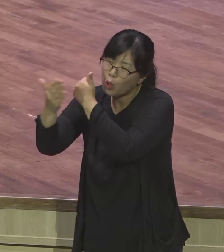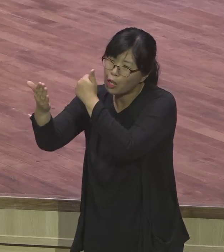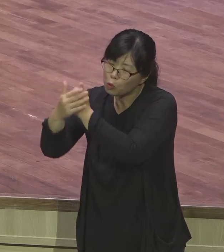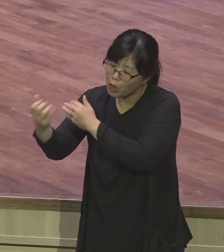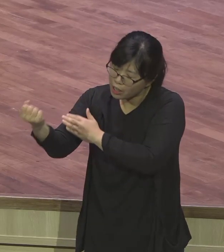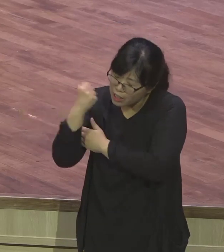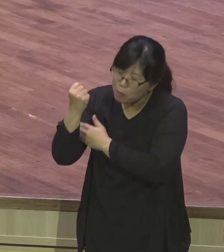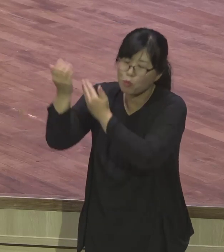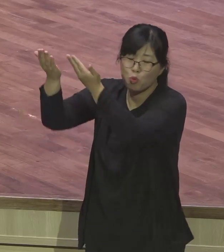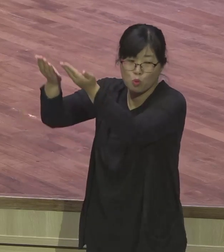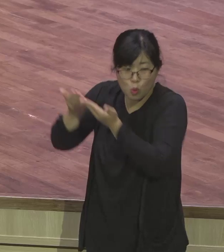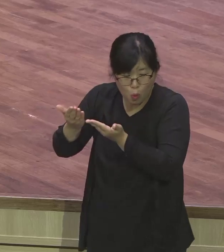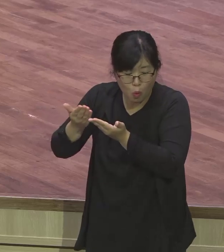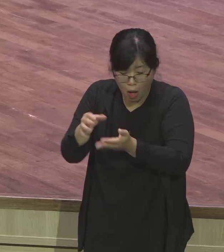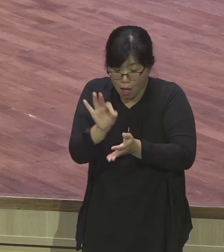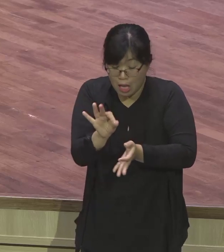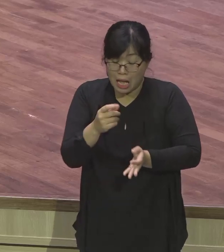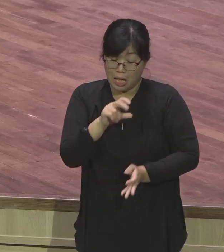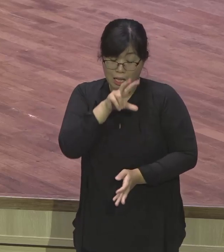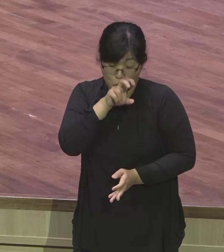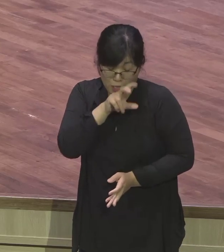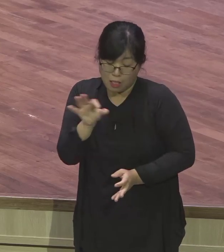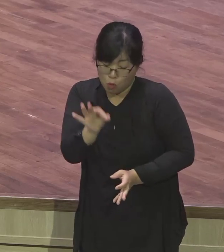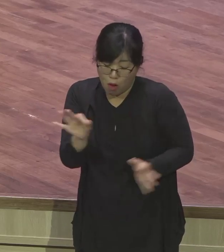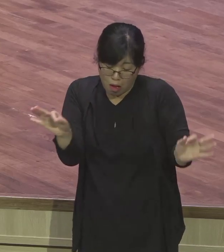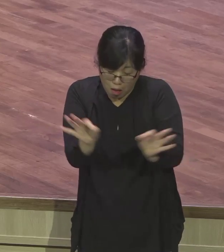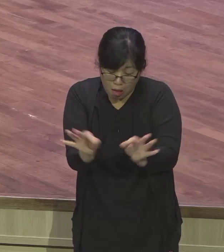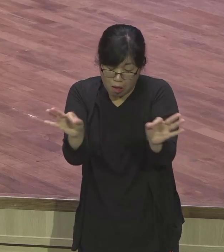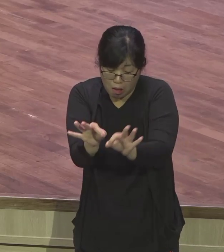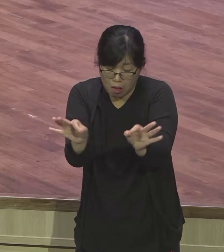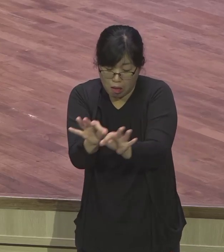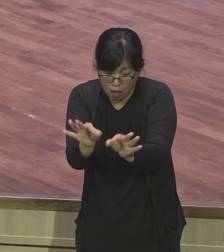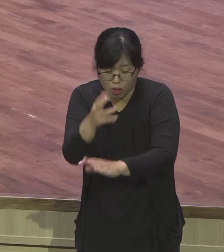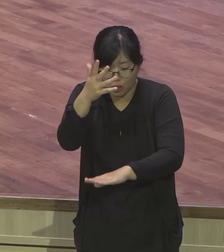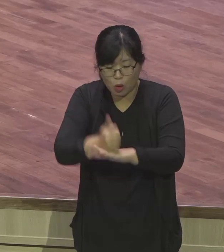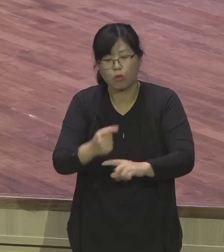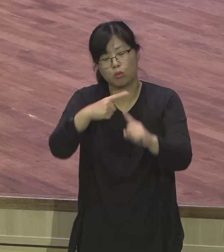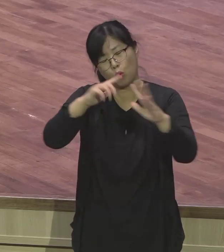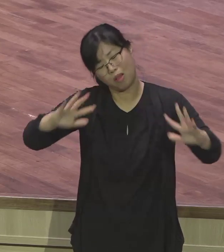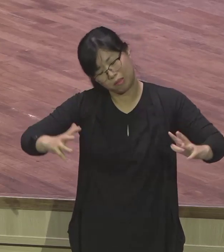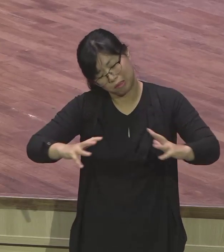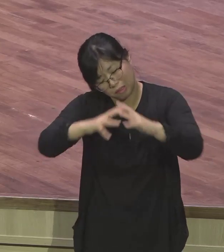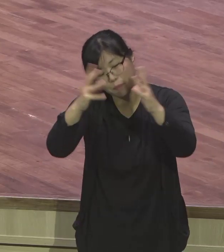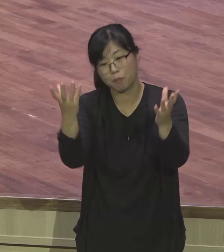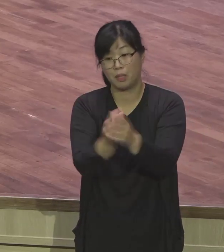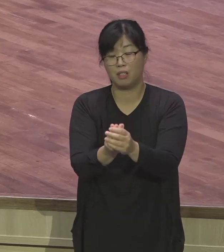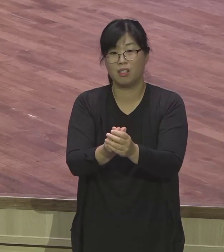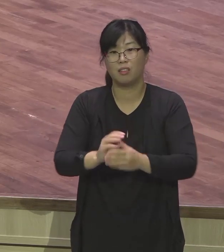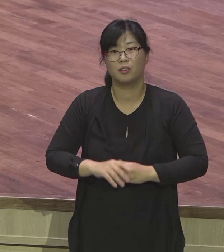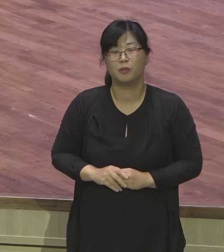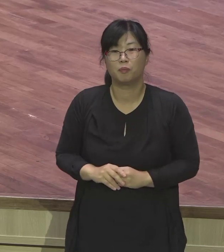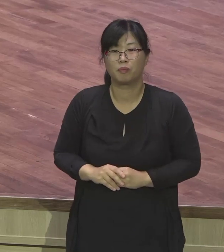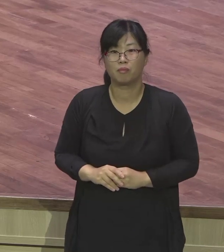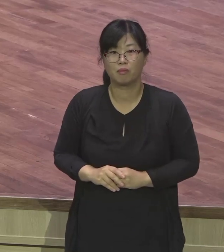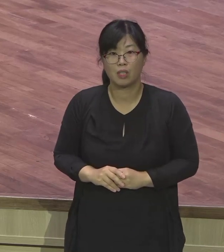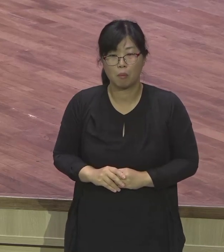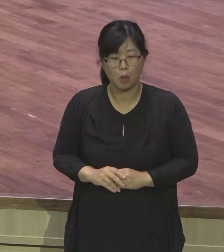보통 교회 가면 아 그 어느 장노님 어느 고사 아유 그분 굉장하지 큰 사과 얘기하지 뭐 당장 그런 사람